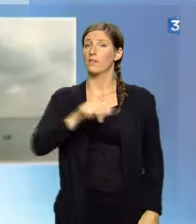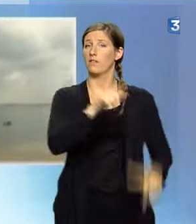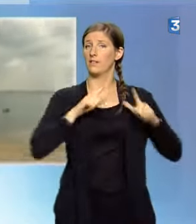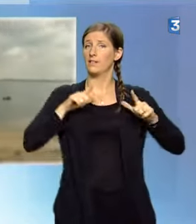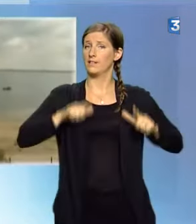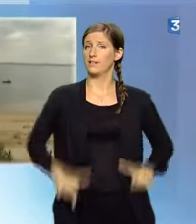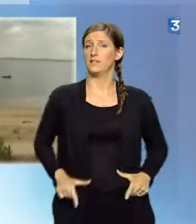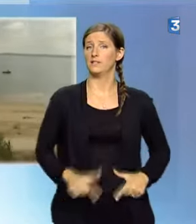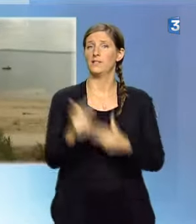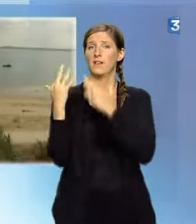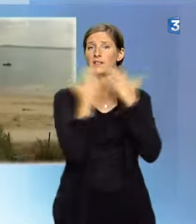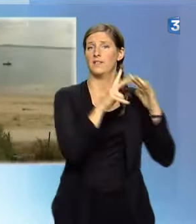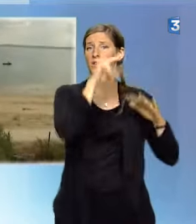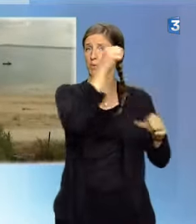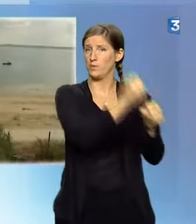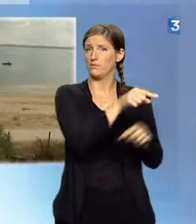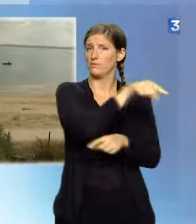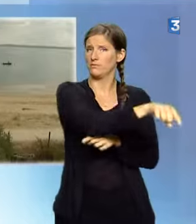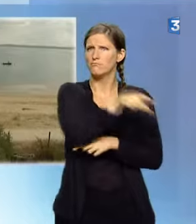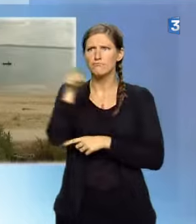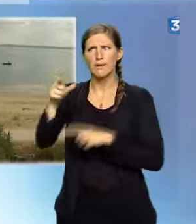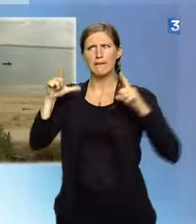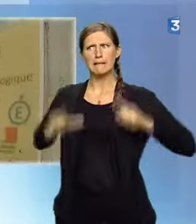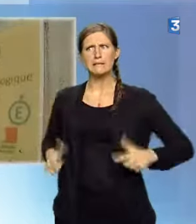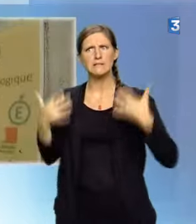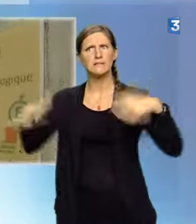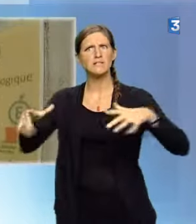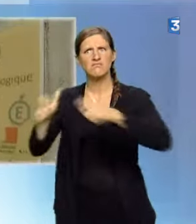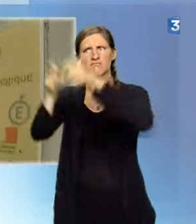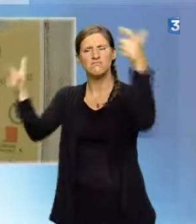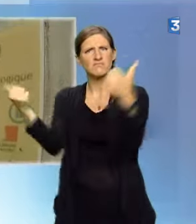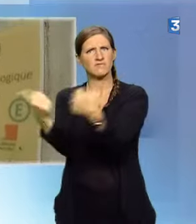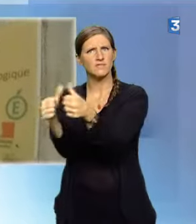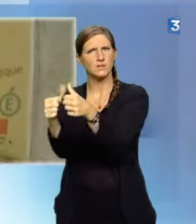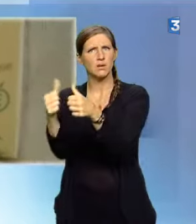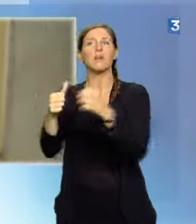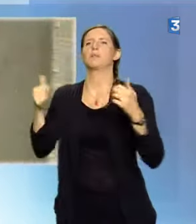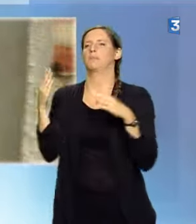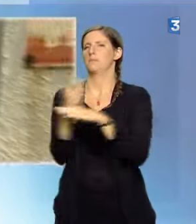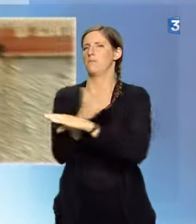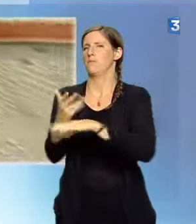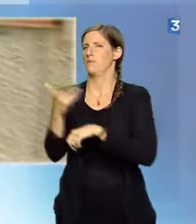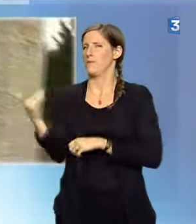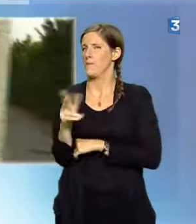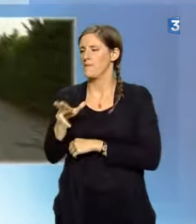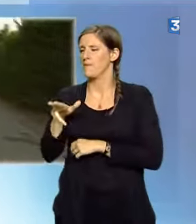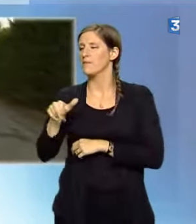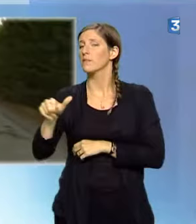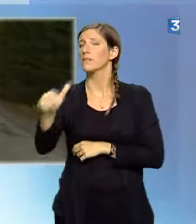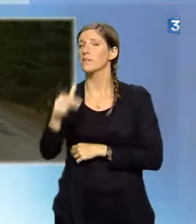ses 30 ans du côté de Saint-Trojan. Quant au site de Boyarville, là où était le lycée, un projet de